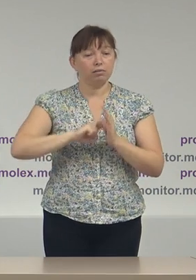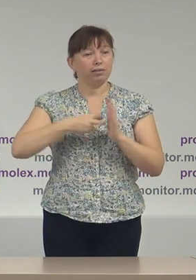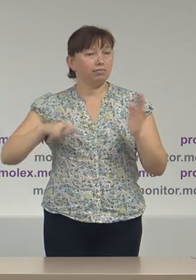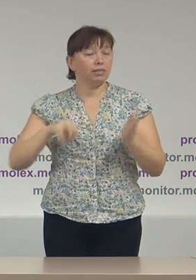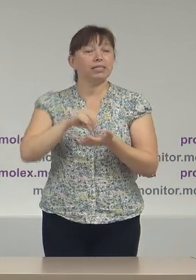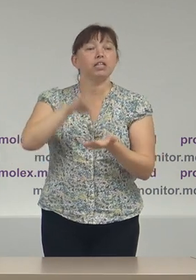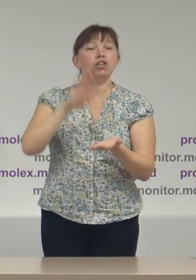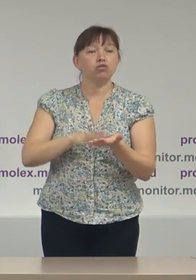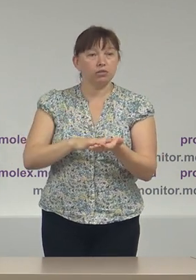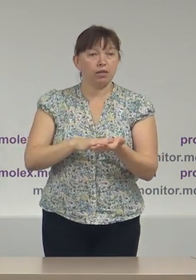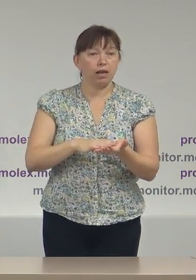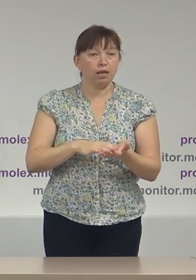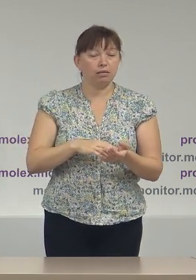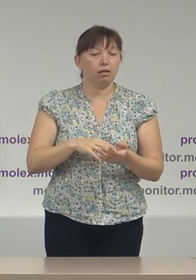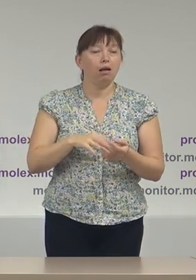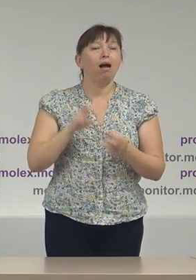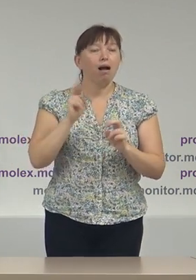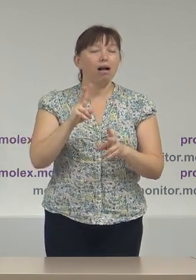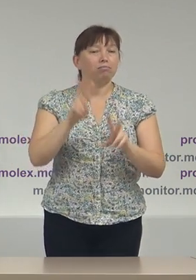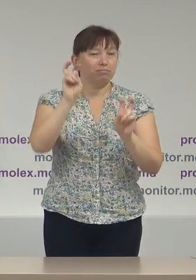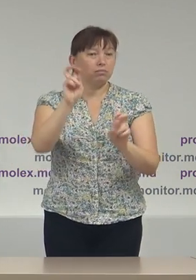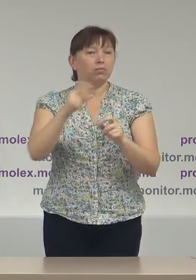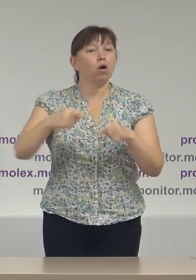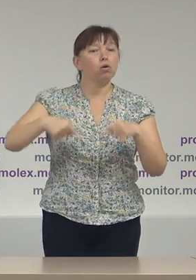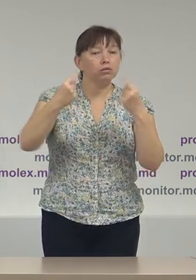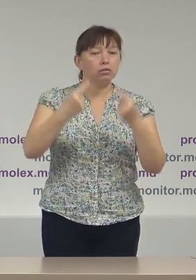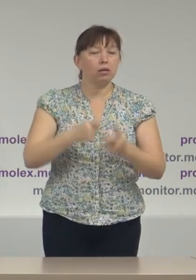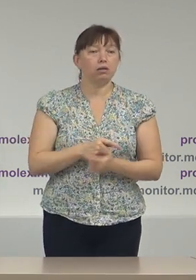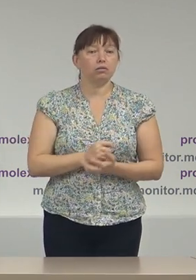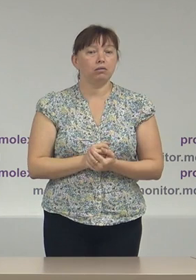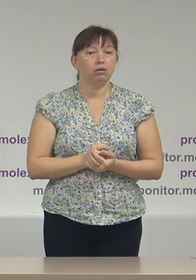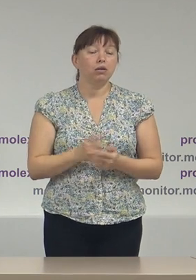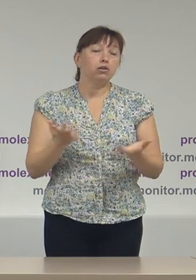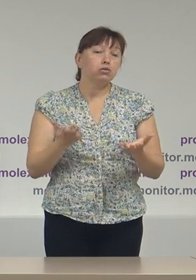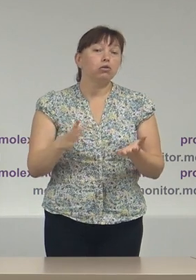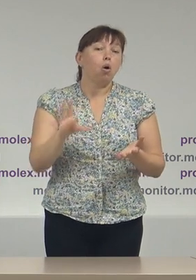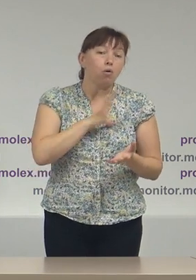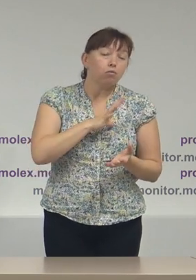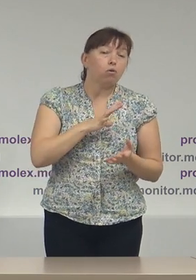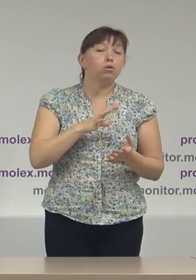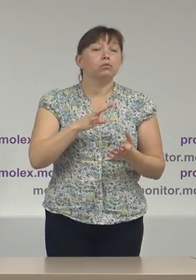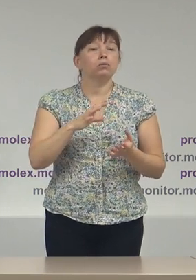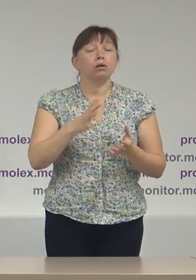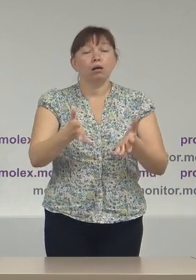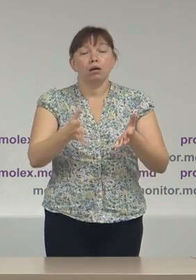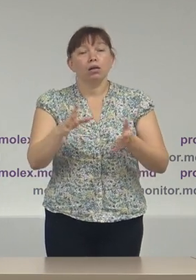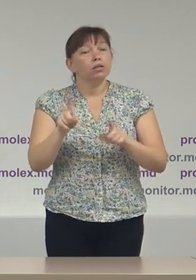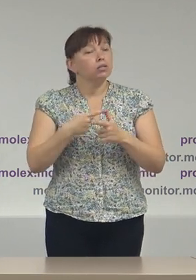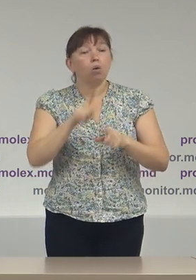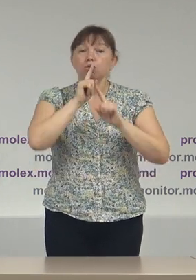înregistrieză în calitate de contestații și nu este clar cum au fost sau vor fi soluționate.